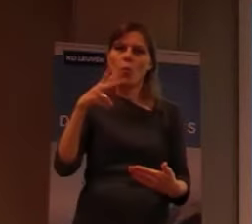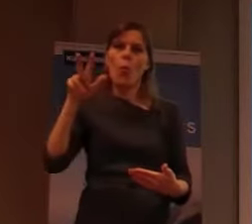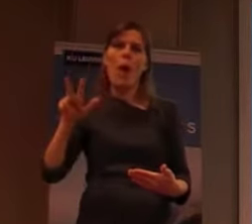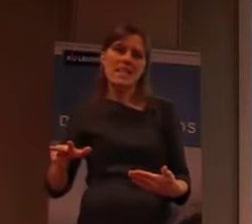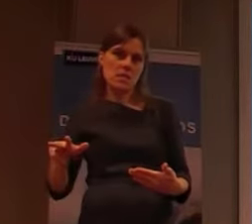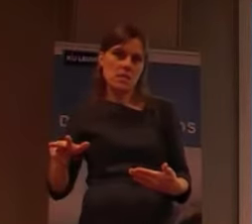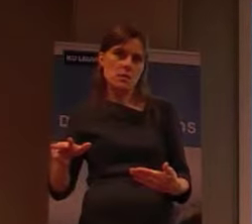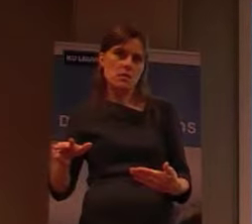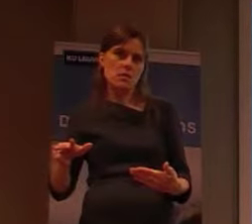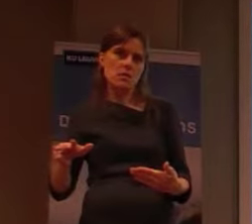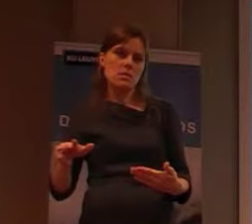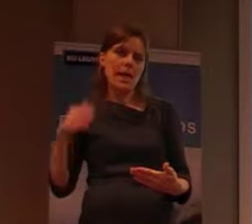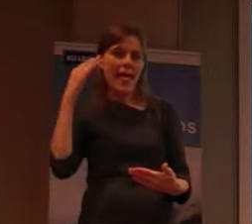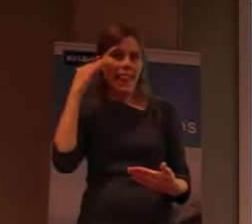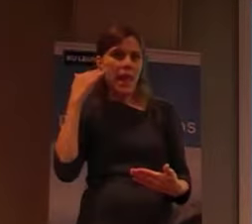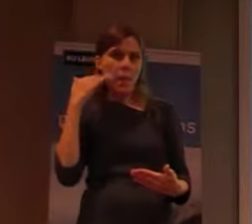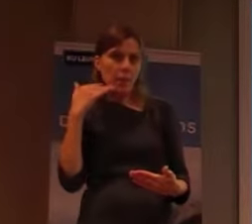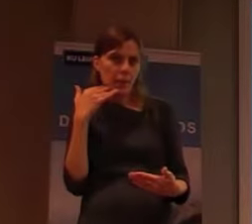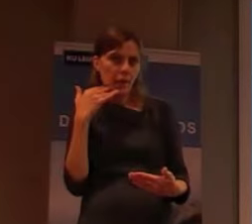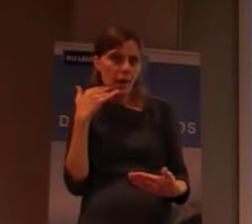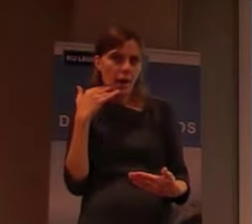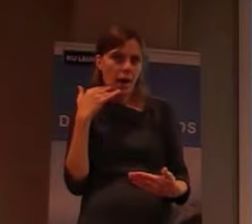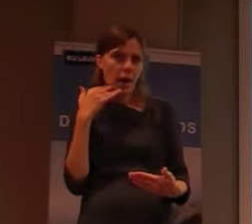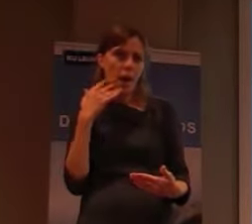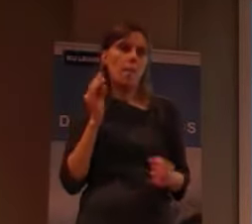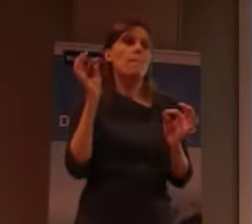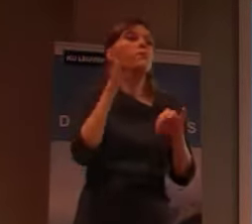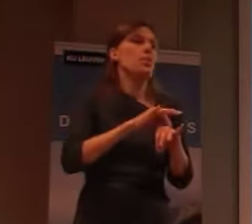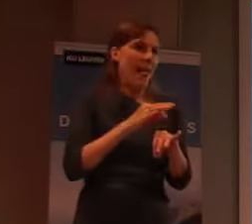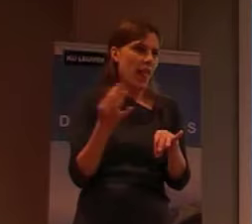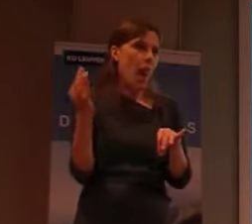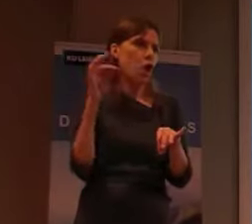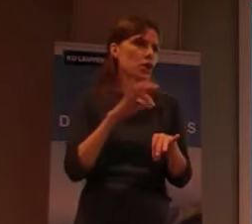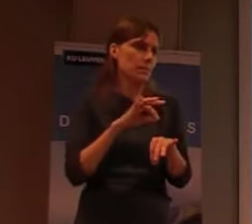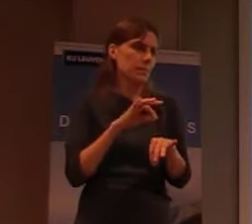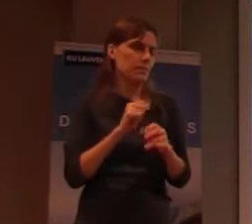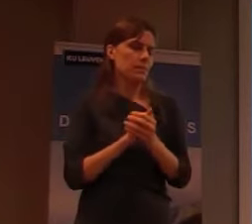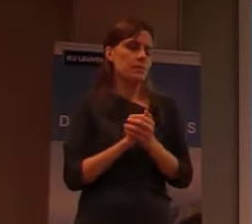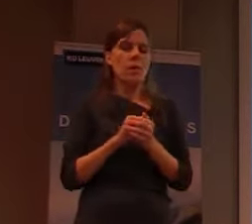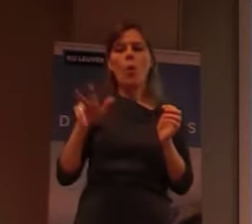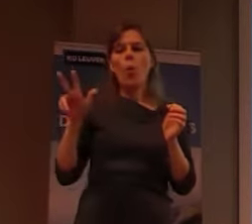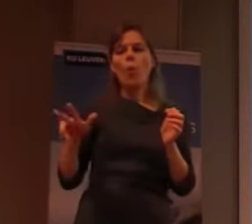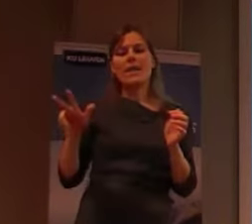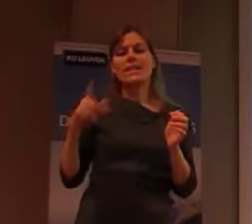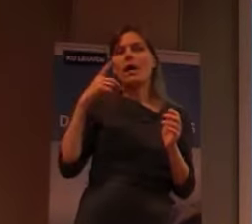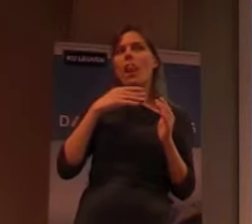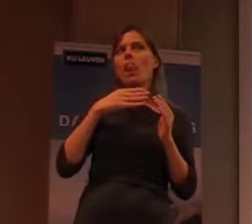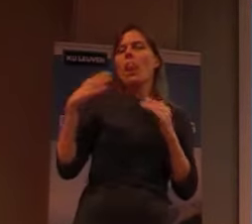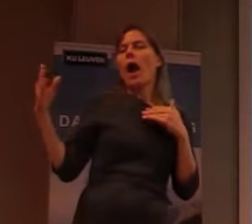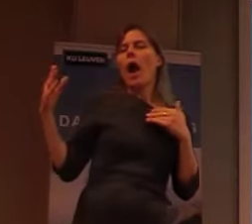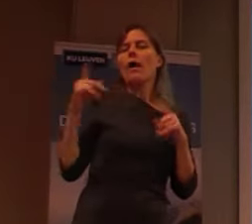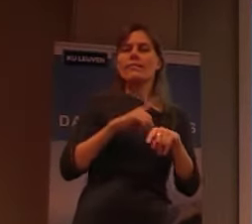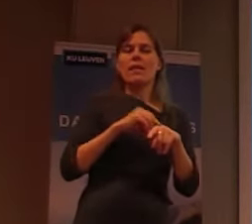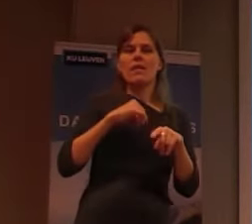dat, lepra, dat dat iets is, dat besmettelijk is. In het Westen, dacht men, voor een hele lange periode,